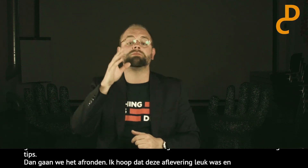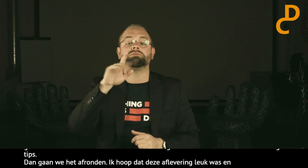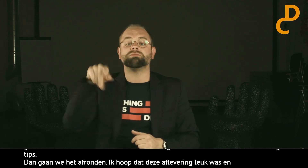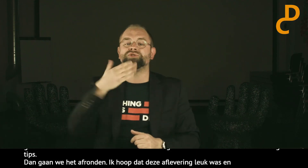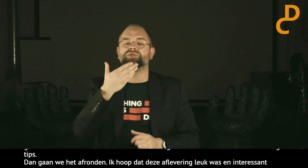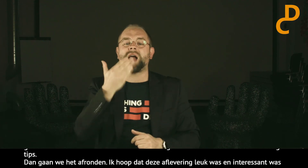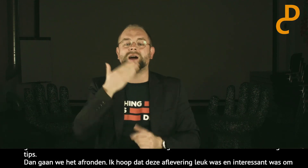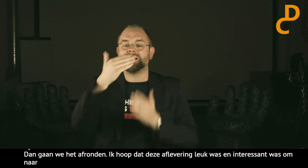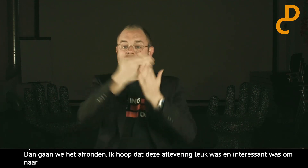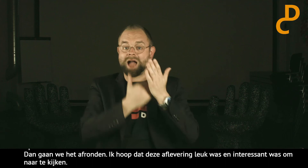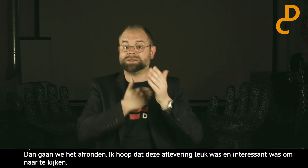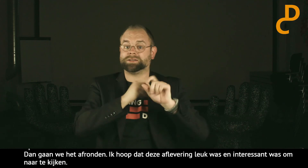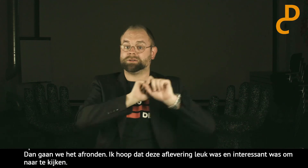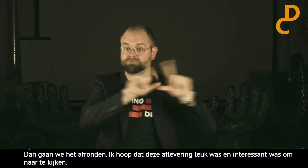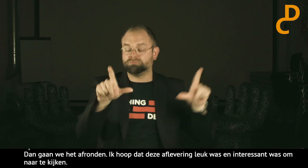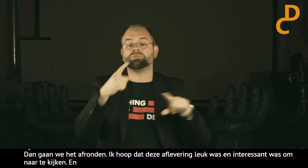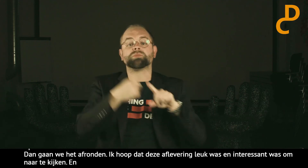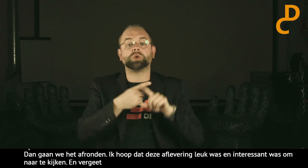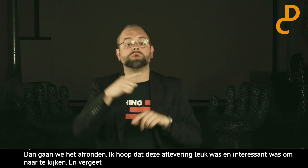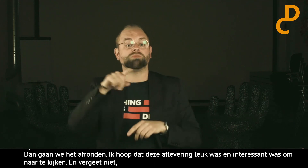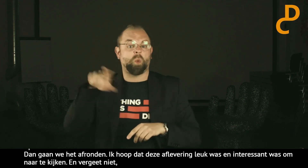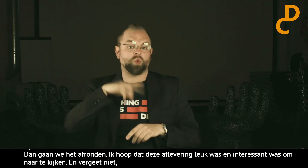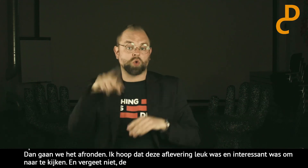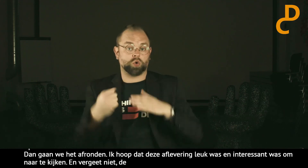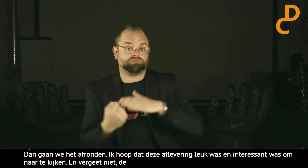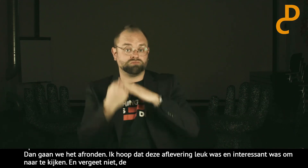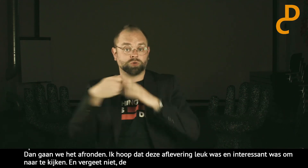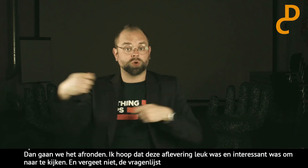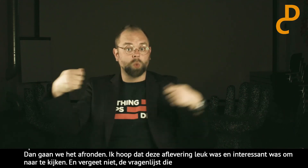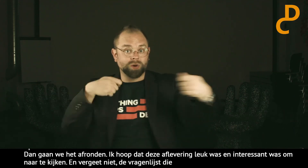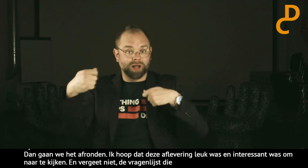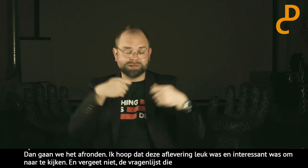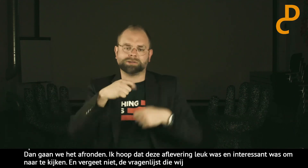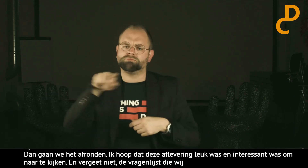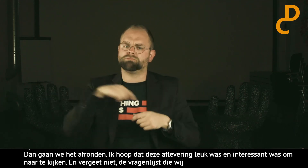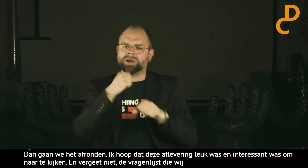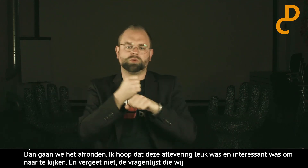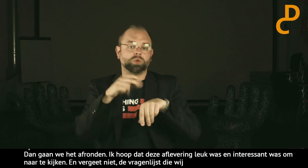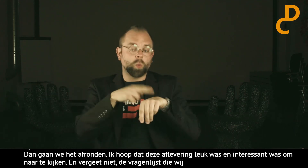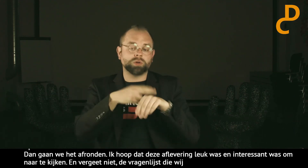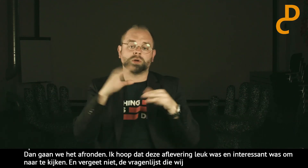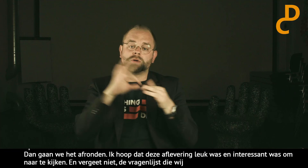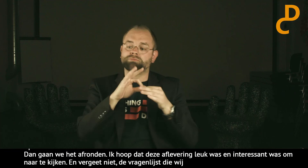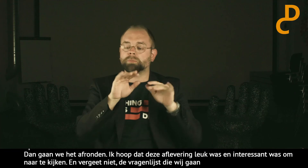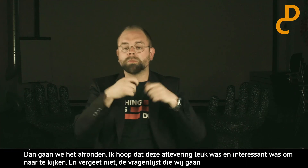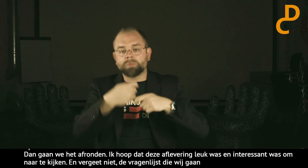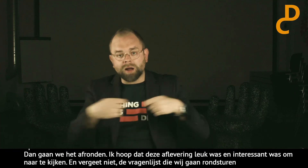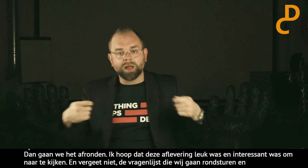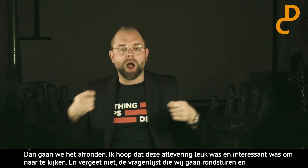En vergeet niet de vragenlijst die wij nog rond gaan sturen en ook nog de donaties ter ondersteuning. Want dat hebben we echt